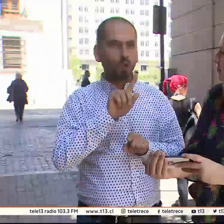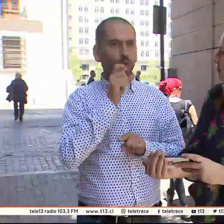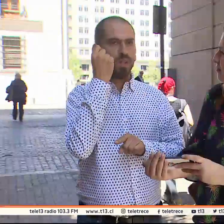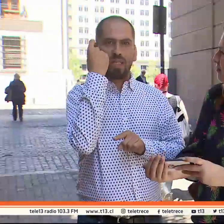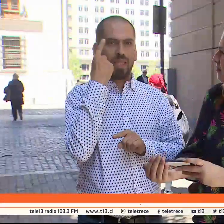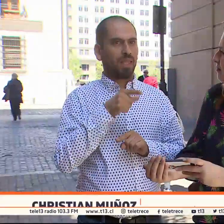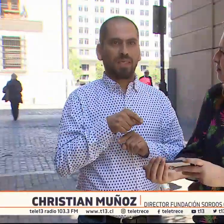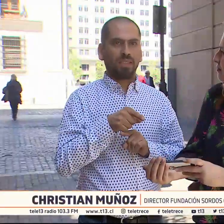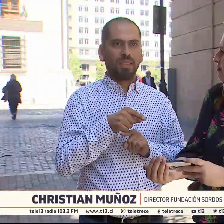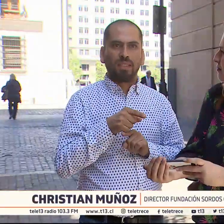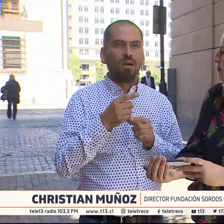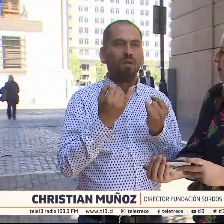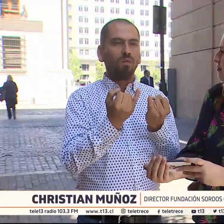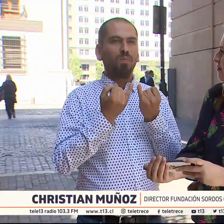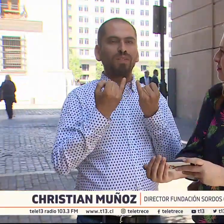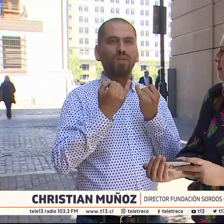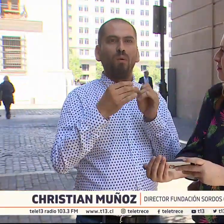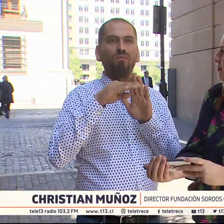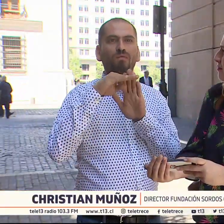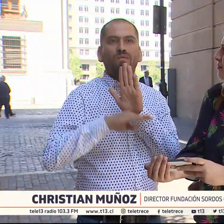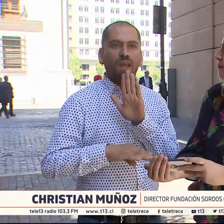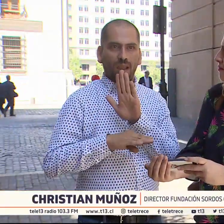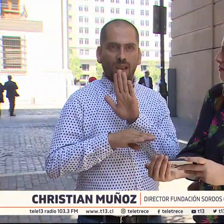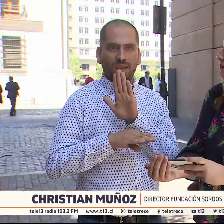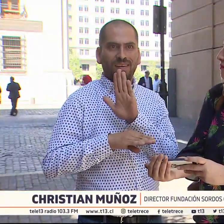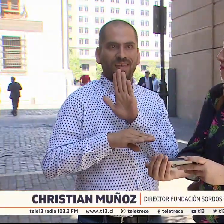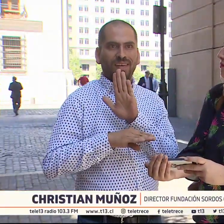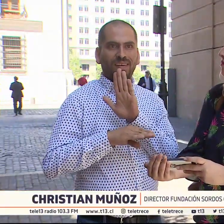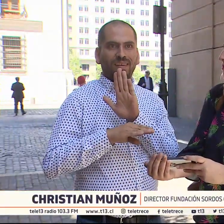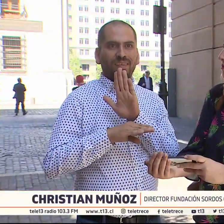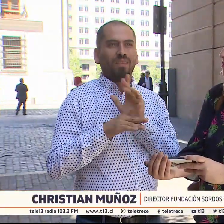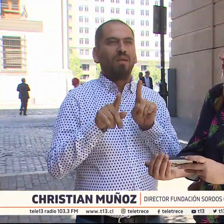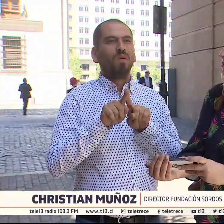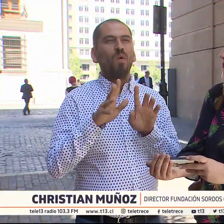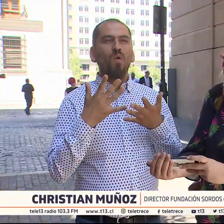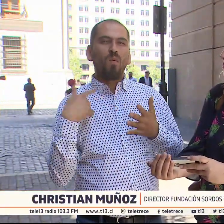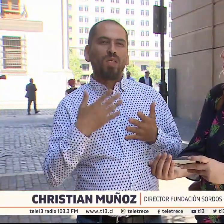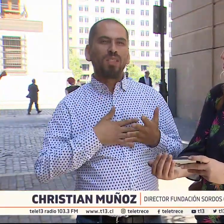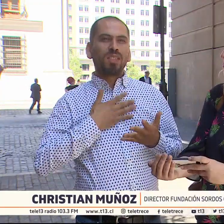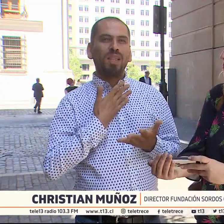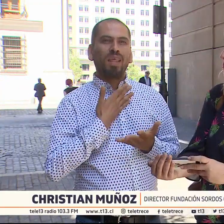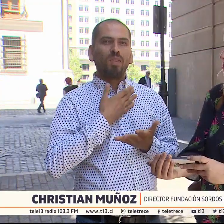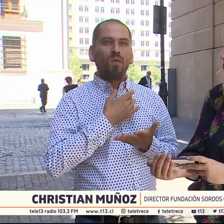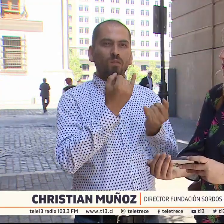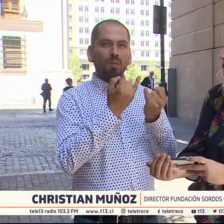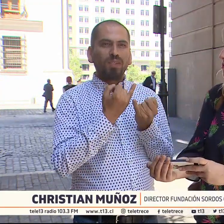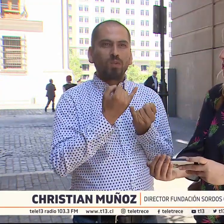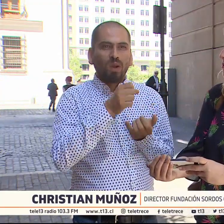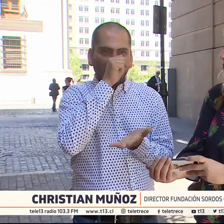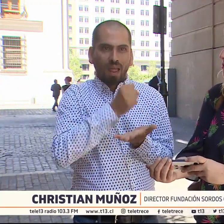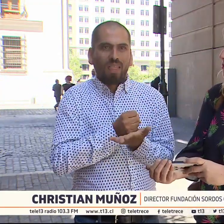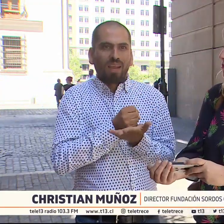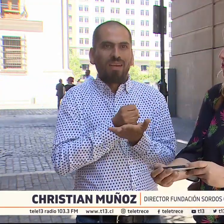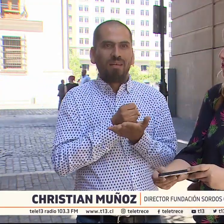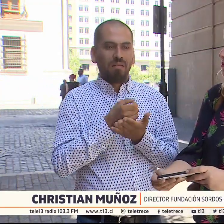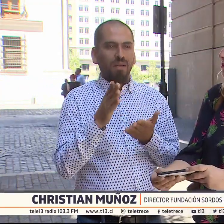que no se es entendible la información que se recibe, muy baja calidad, es como que nos sintamos nosotros con la información